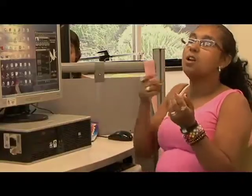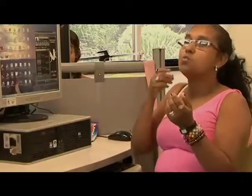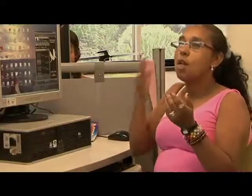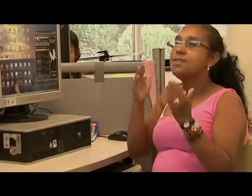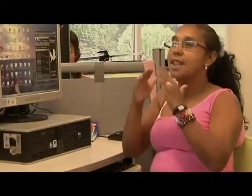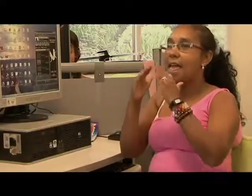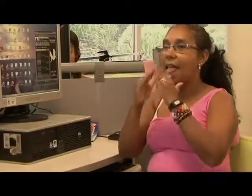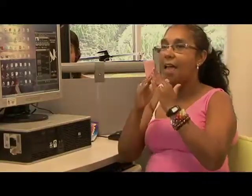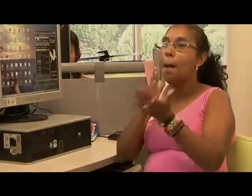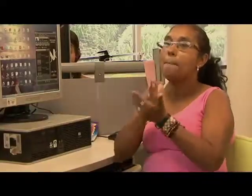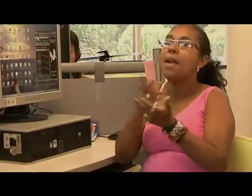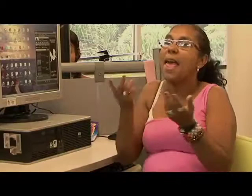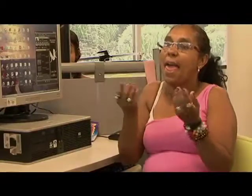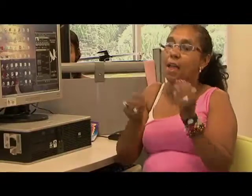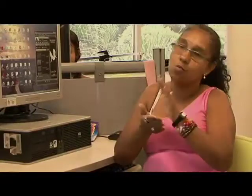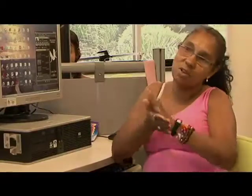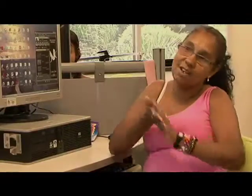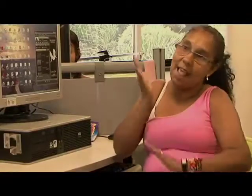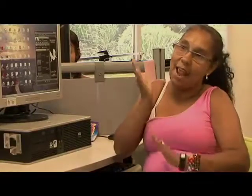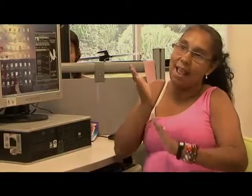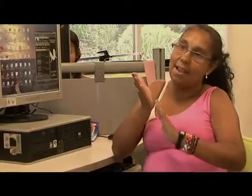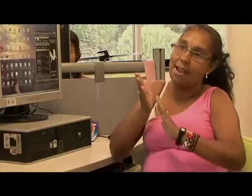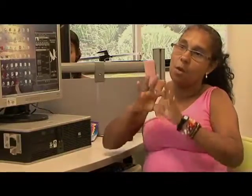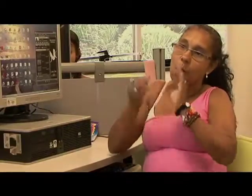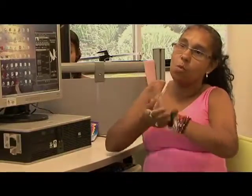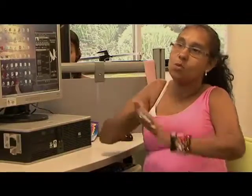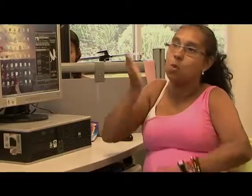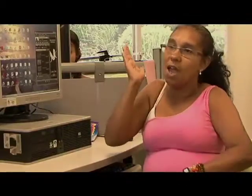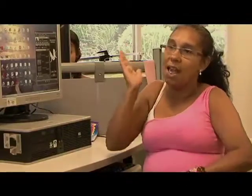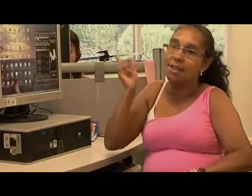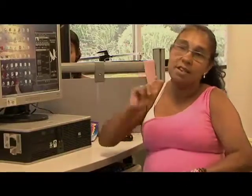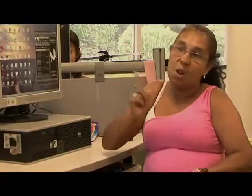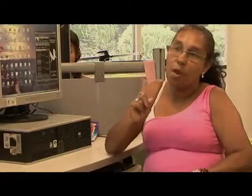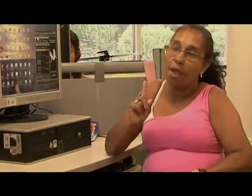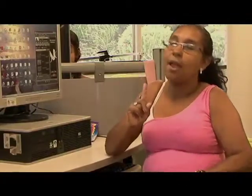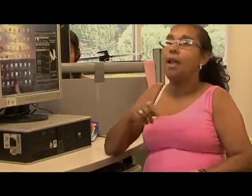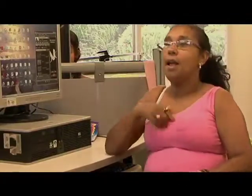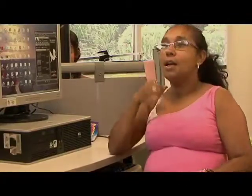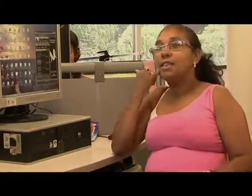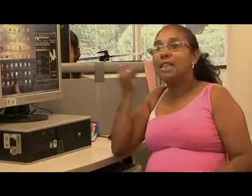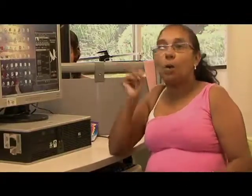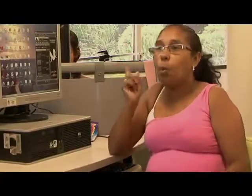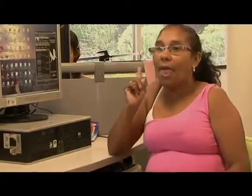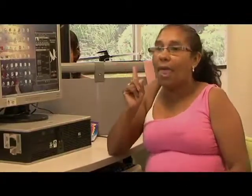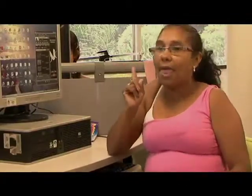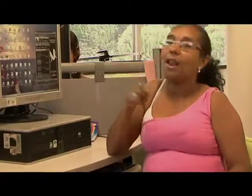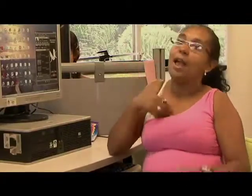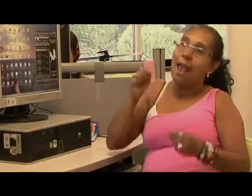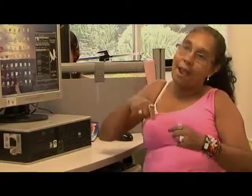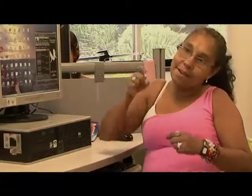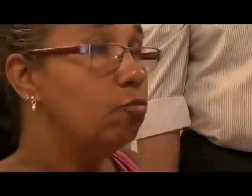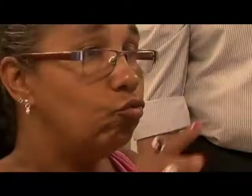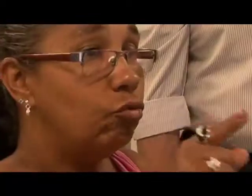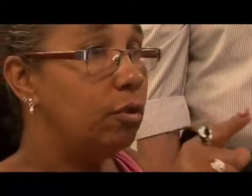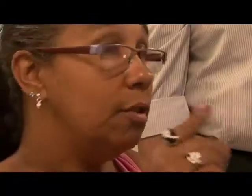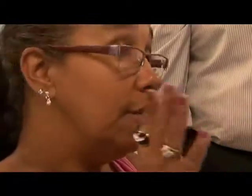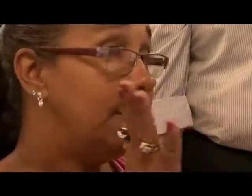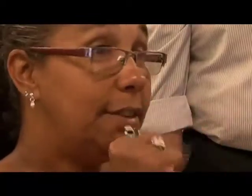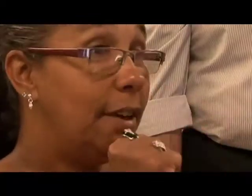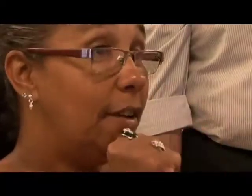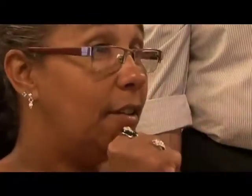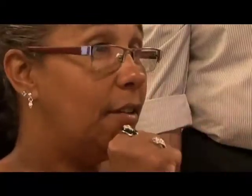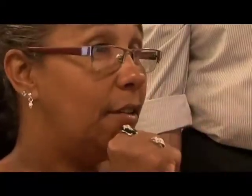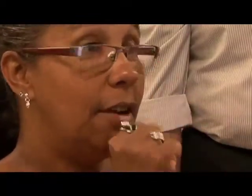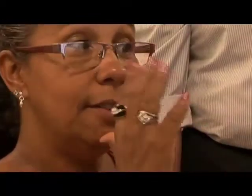con mi mamá por ejemplo, cuando voy a la casa, si puedo ir o no, información cotidiana. Lo